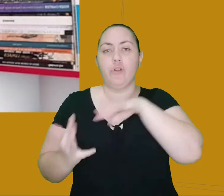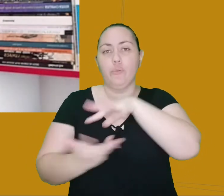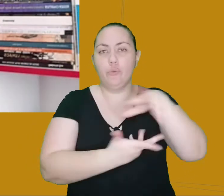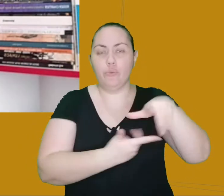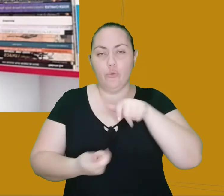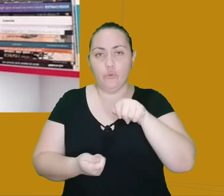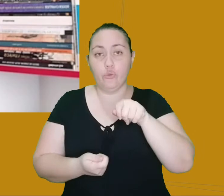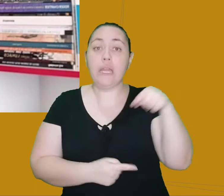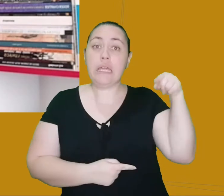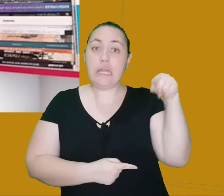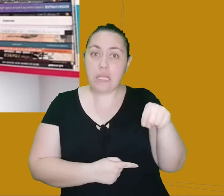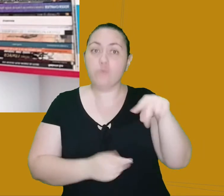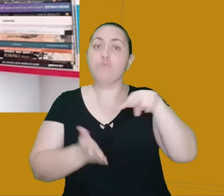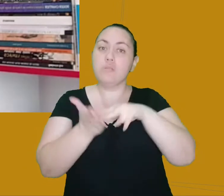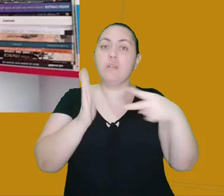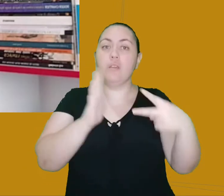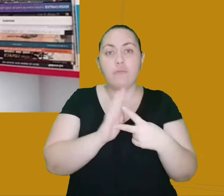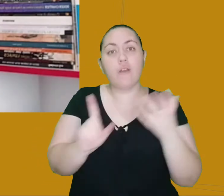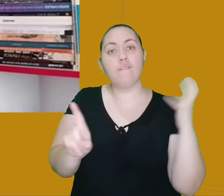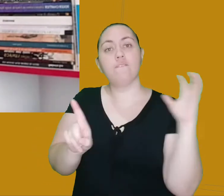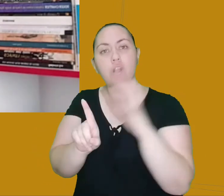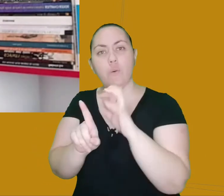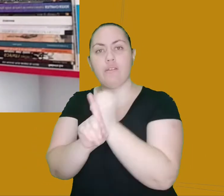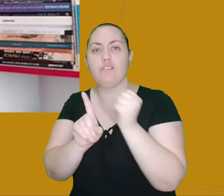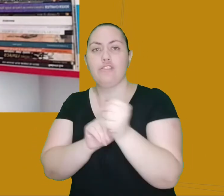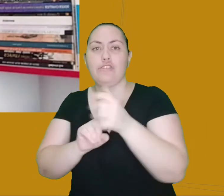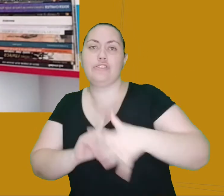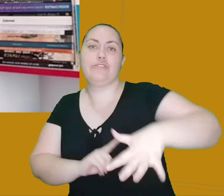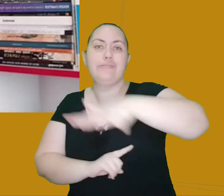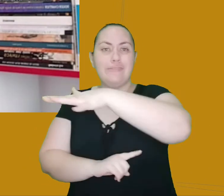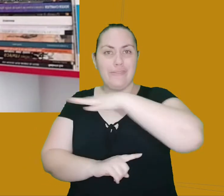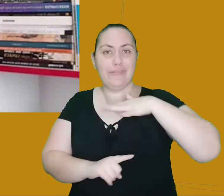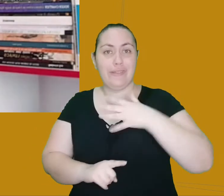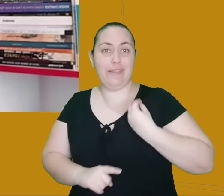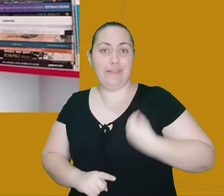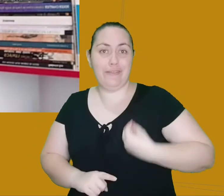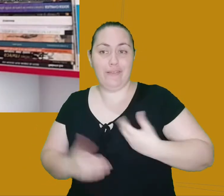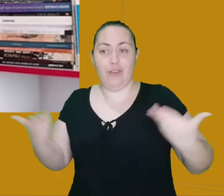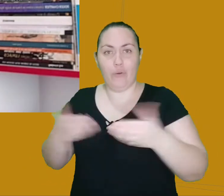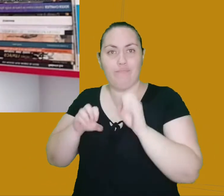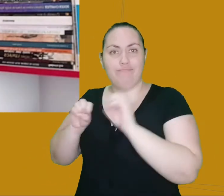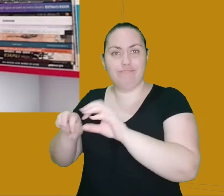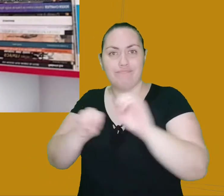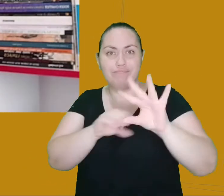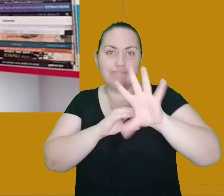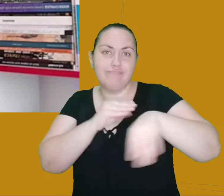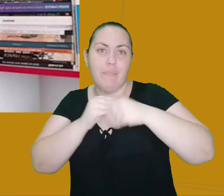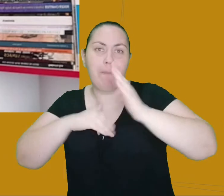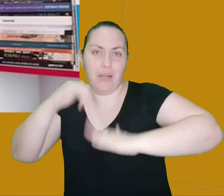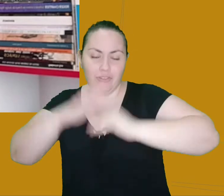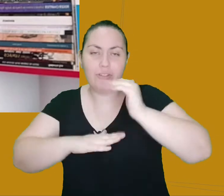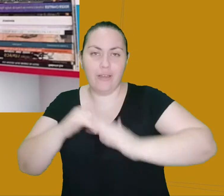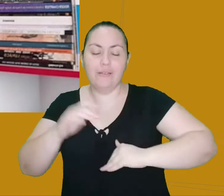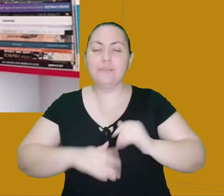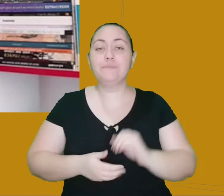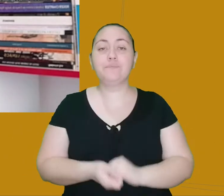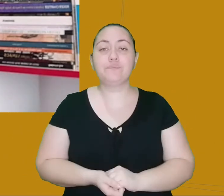impactam a sociedade na qual elas são inventadas, ou enfim, explicitadas. No Alienista,